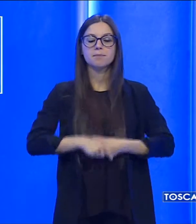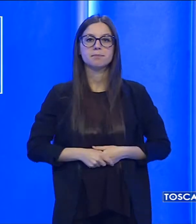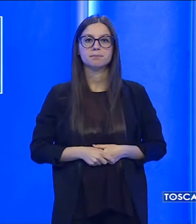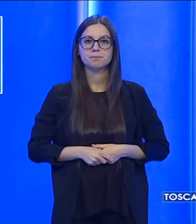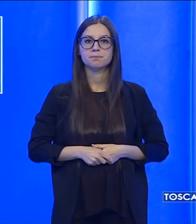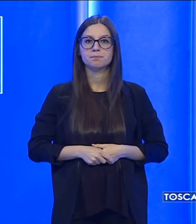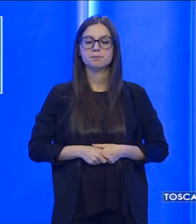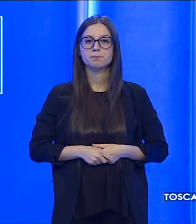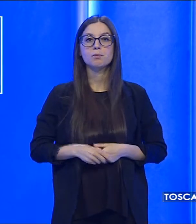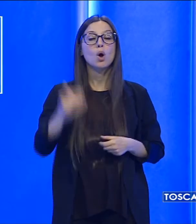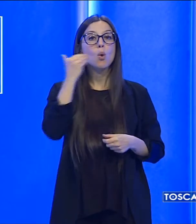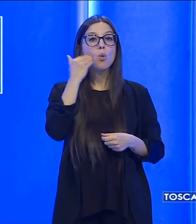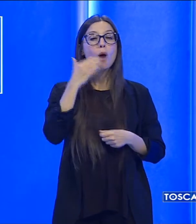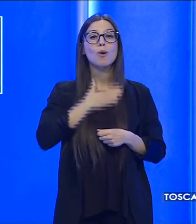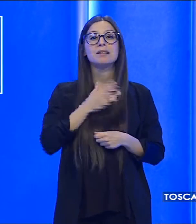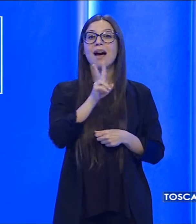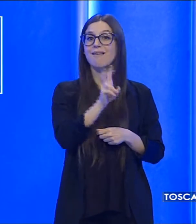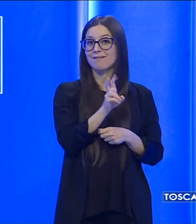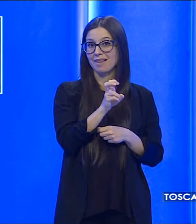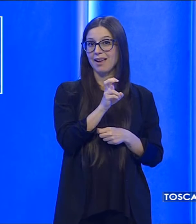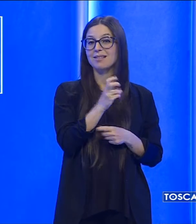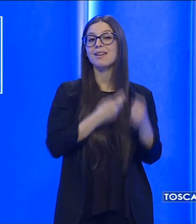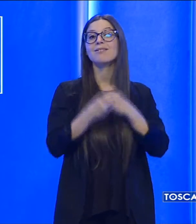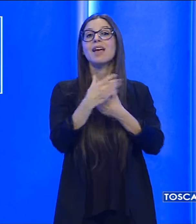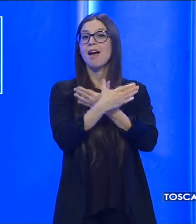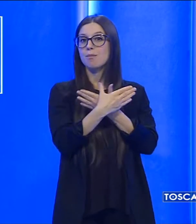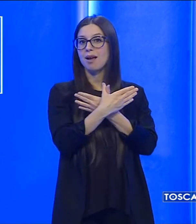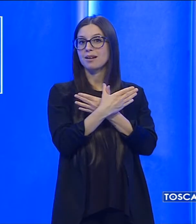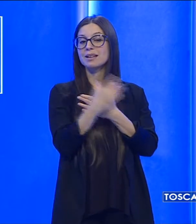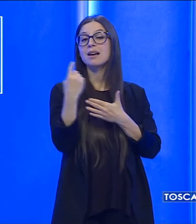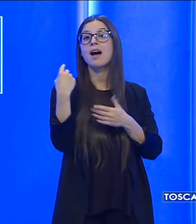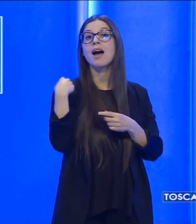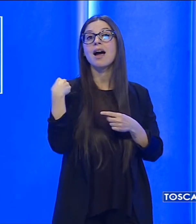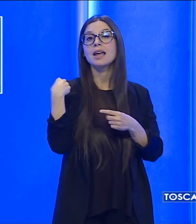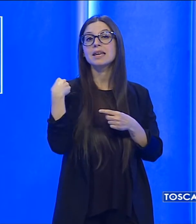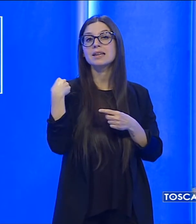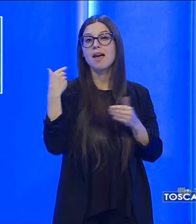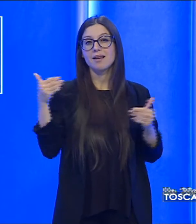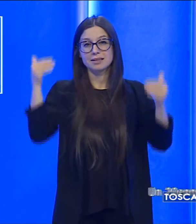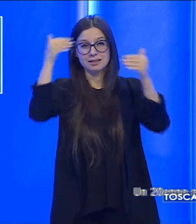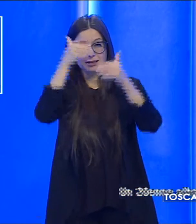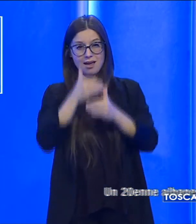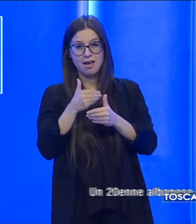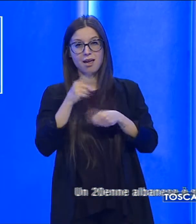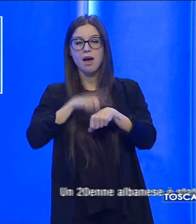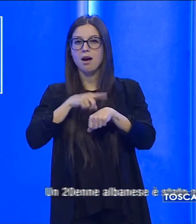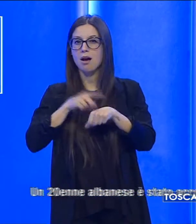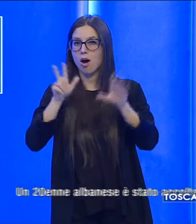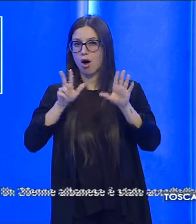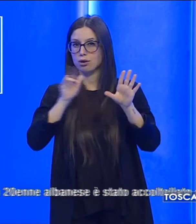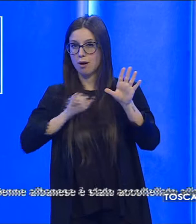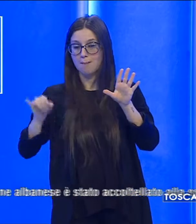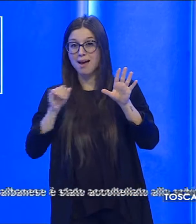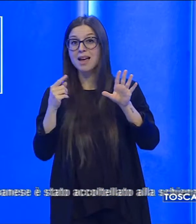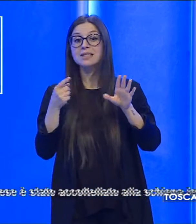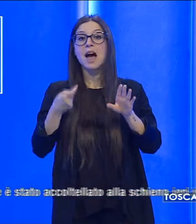Un ventenne albanese è stato accoltellato alla schiena ieri intorno alle 20 e 30 all'interno del